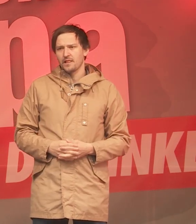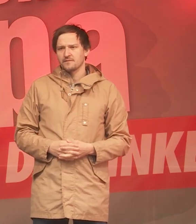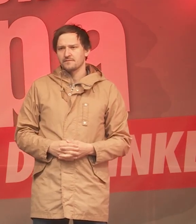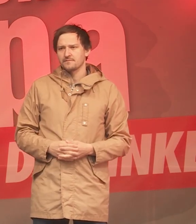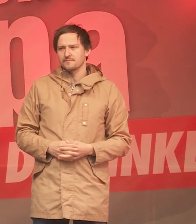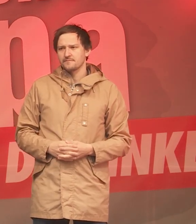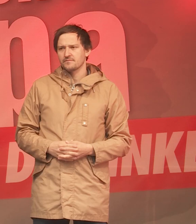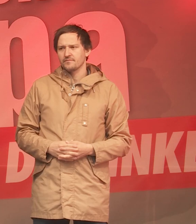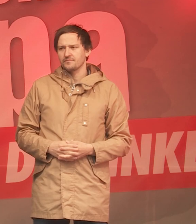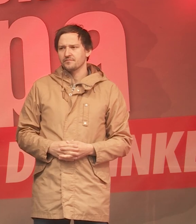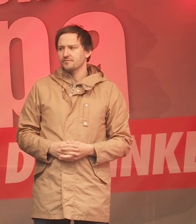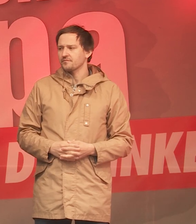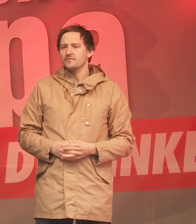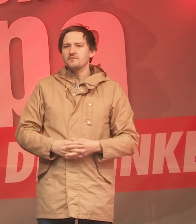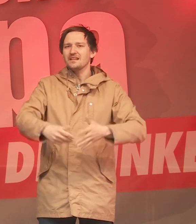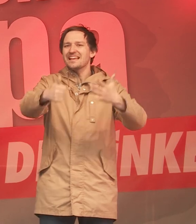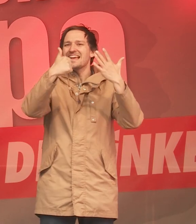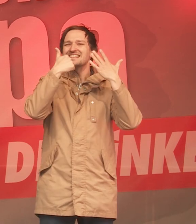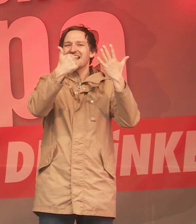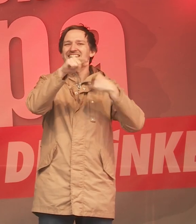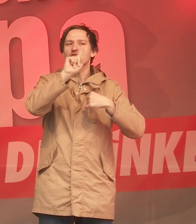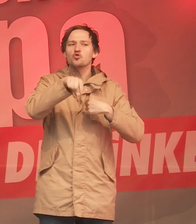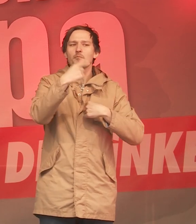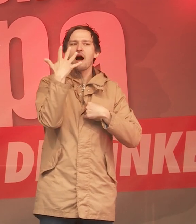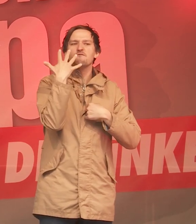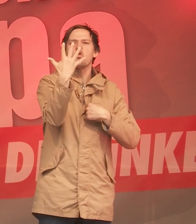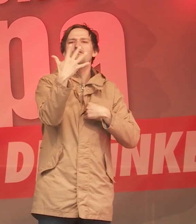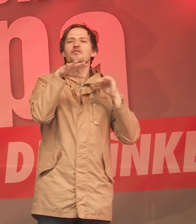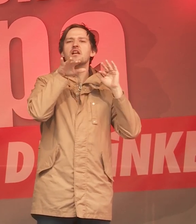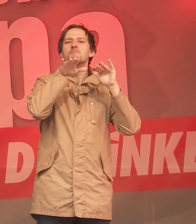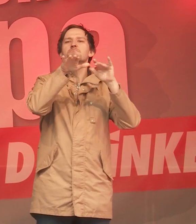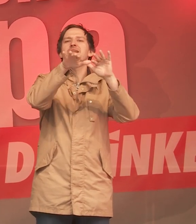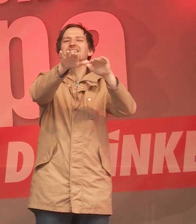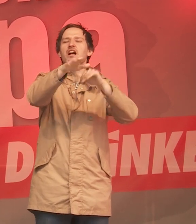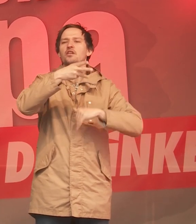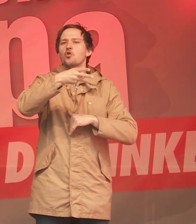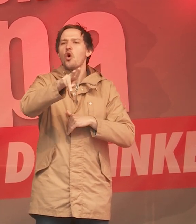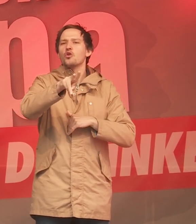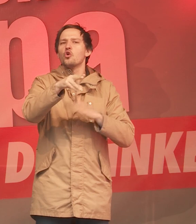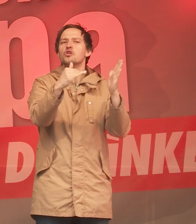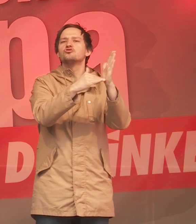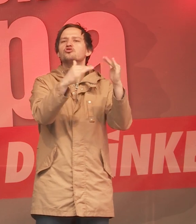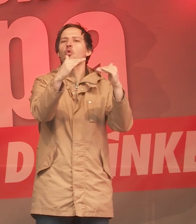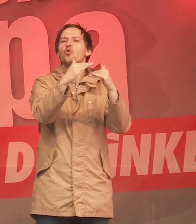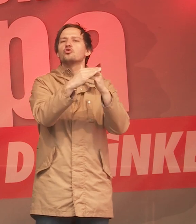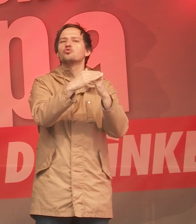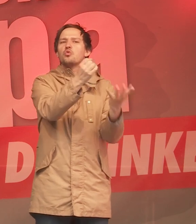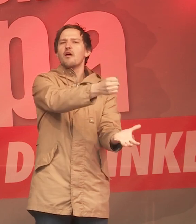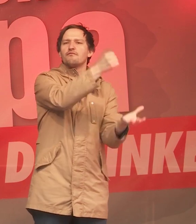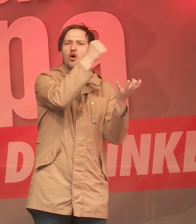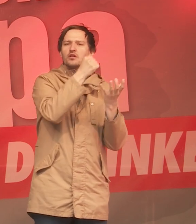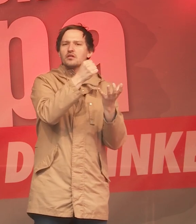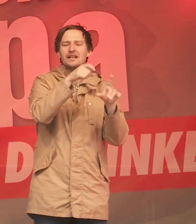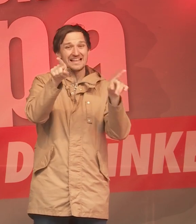Wir nehmen 6,5 Milliarden aus dem Strukturfonds zur Herstellung gleichwertiger